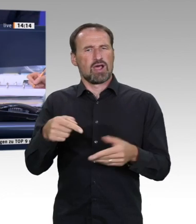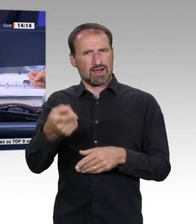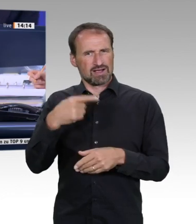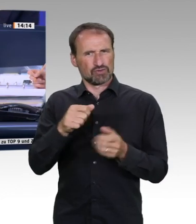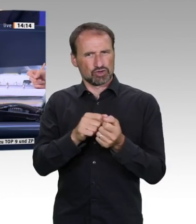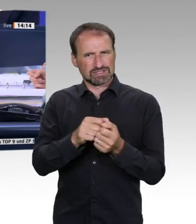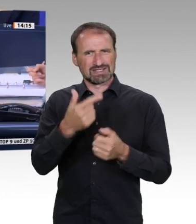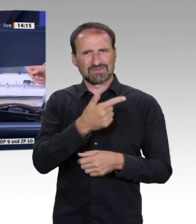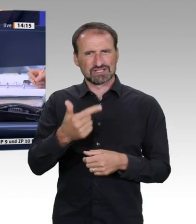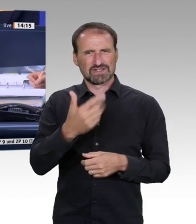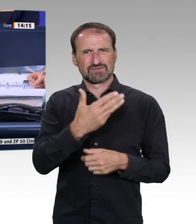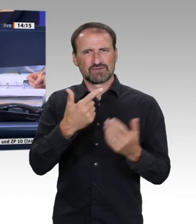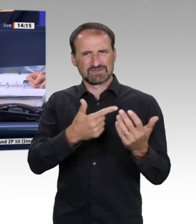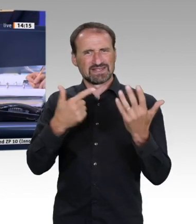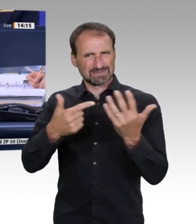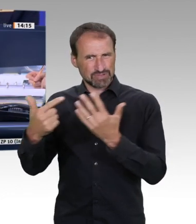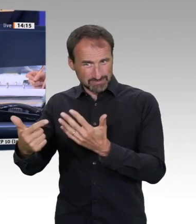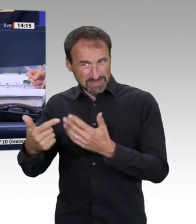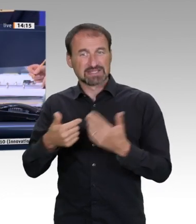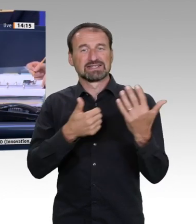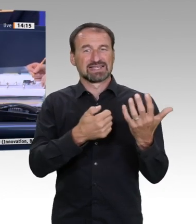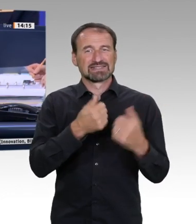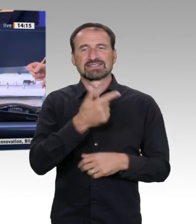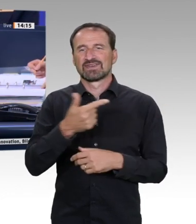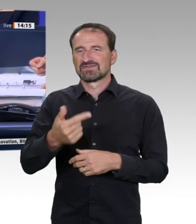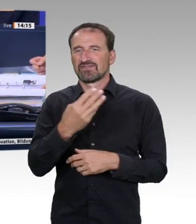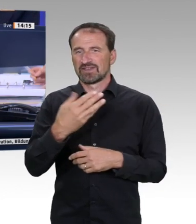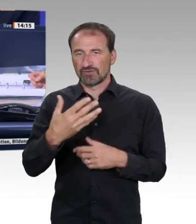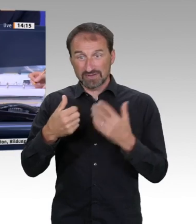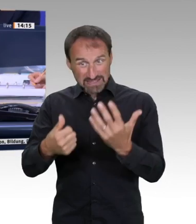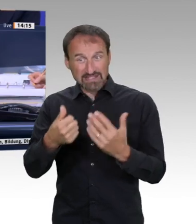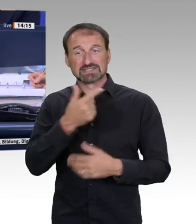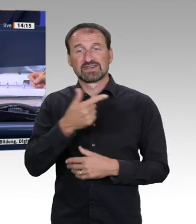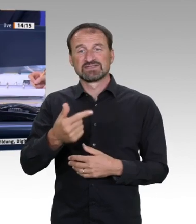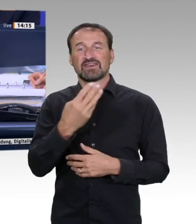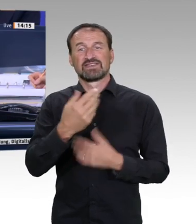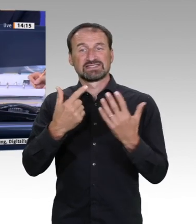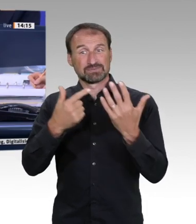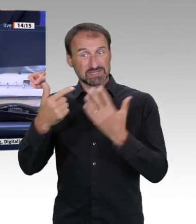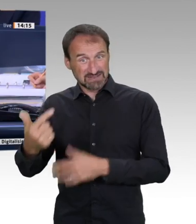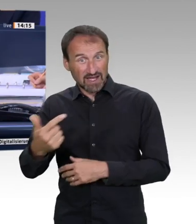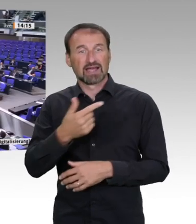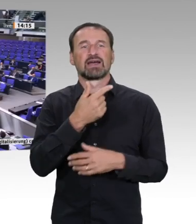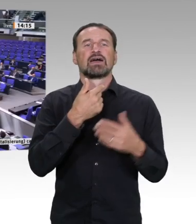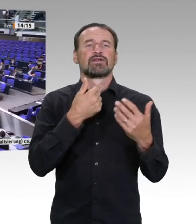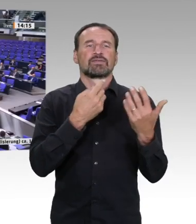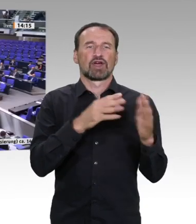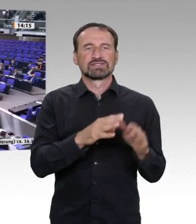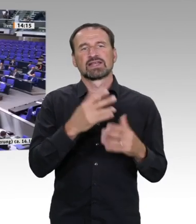Überweisungsvorschlag der Fraktion der AfD. Wer stimmt für diesen Überweisungsvorschlag? Das ist die Fraktion der AfD.